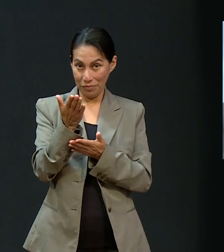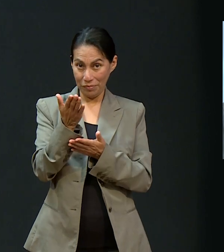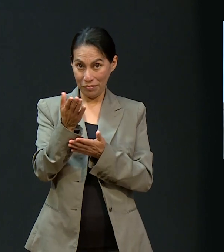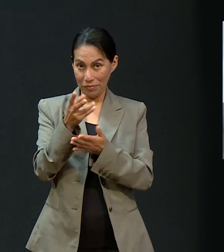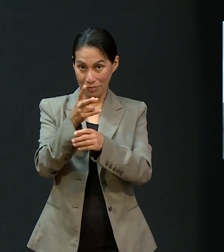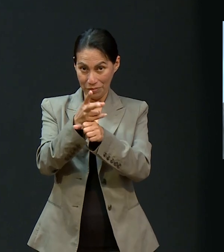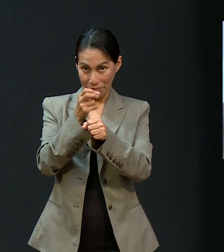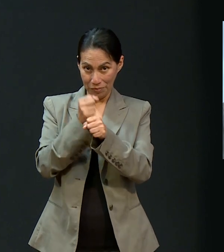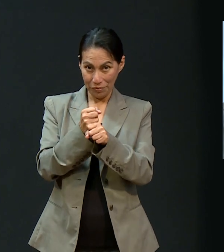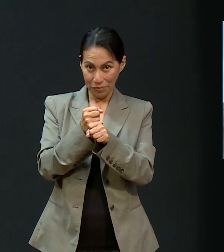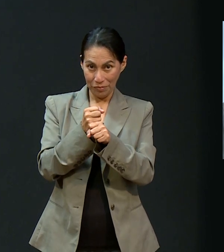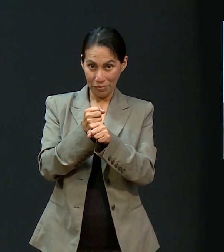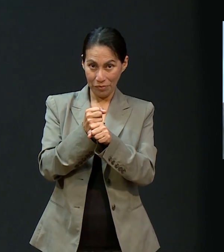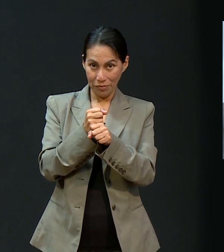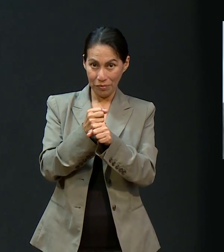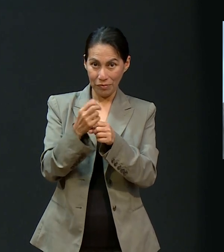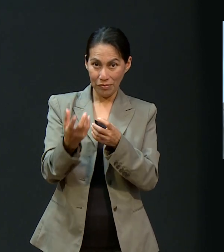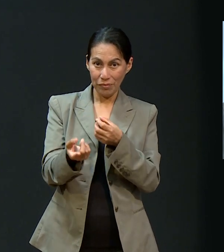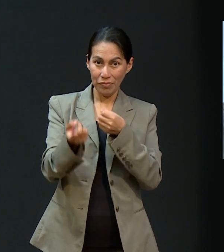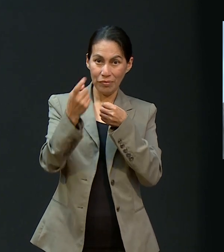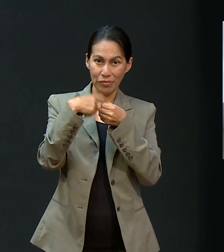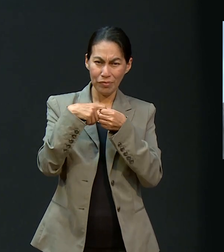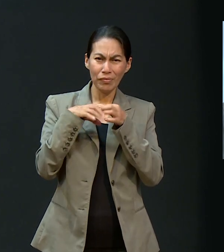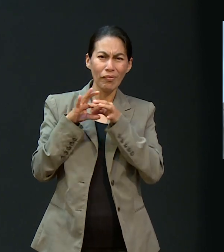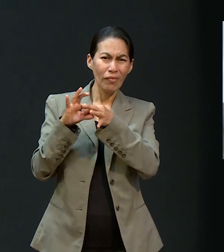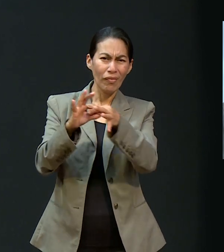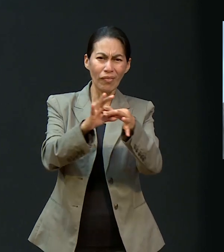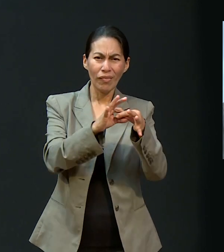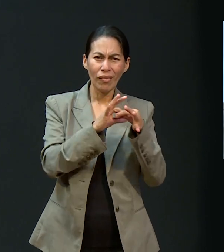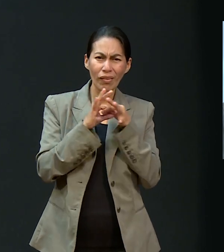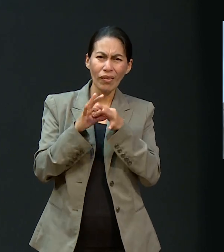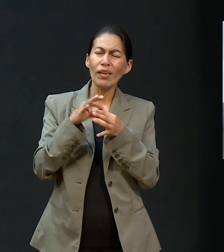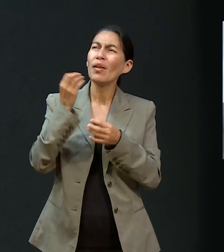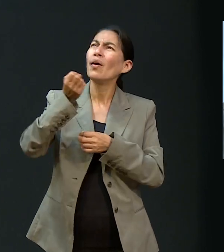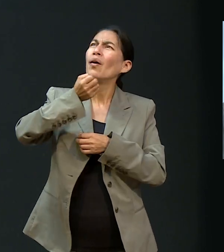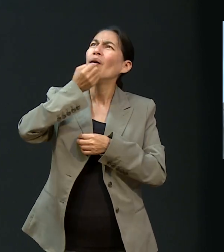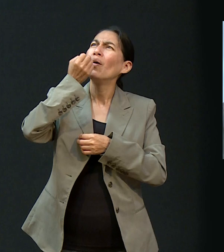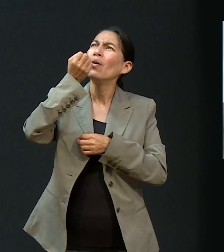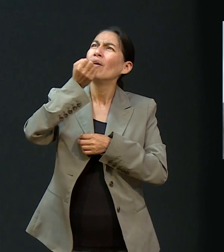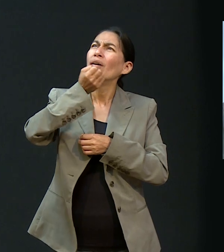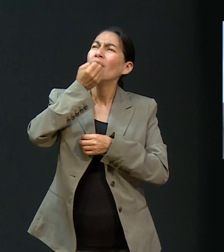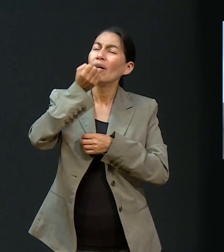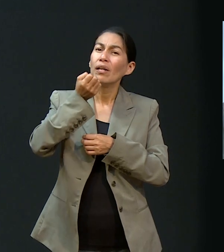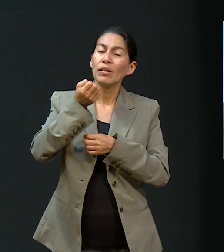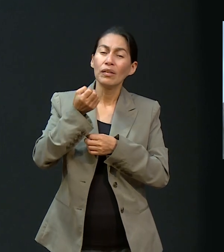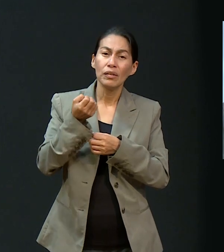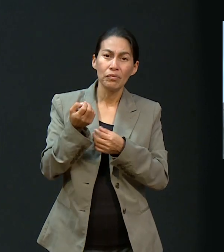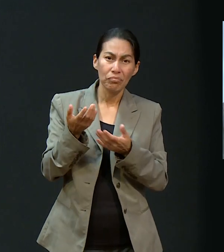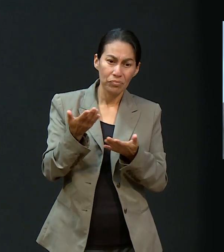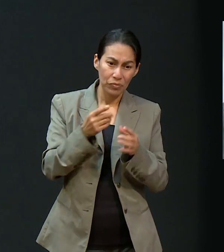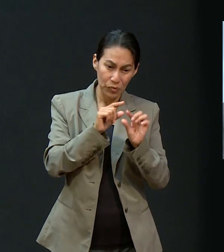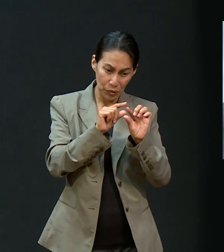te pido, te invito a unirte con nosotros para que en oración hagas también